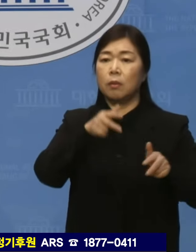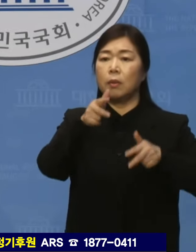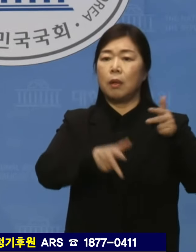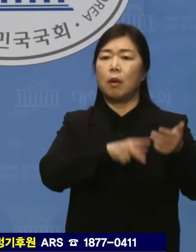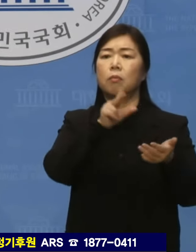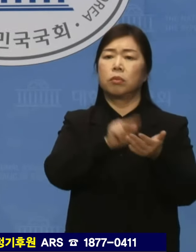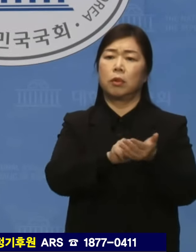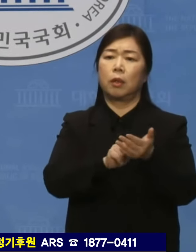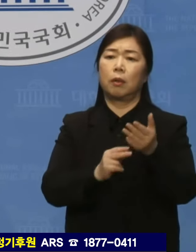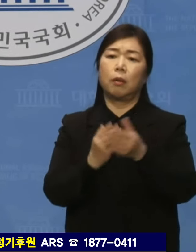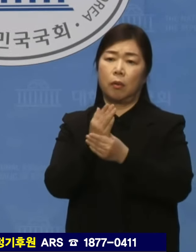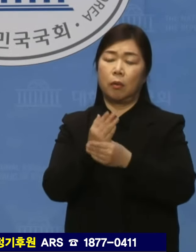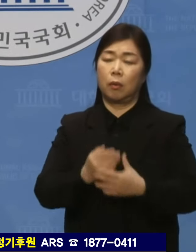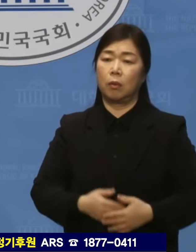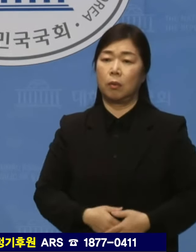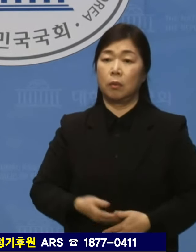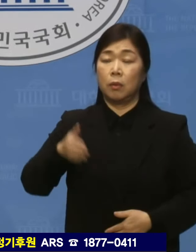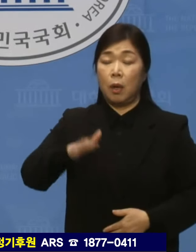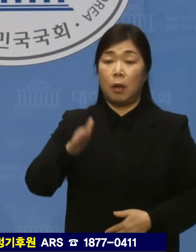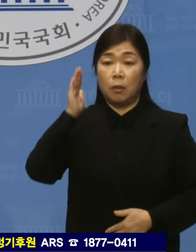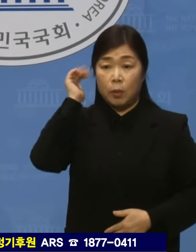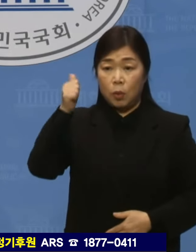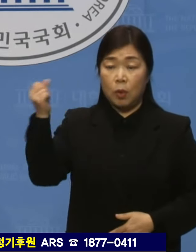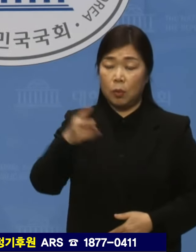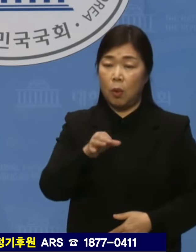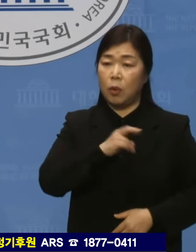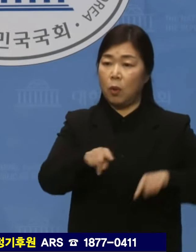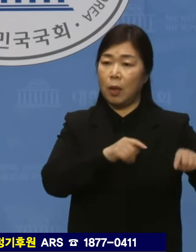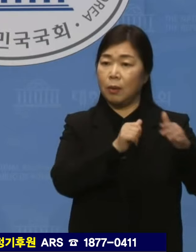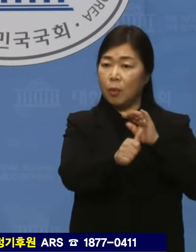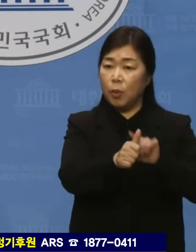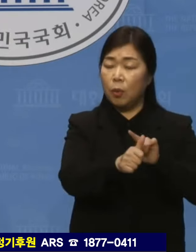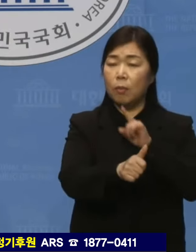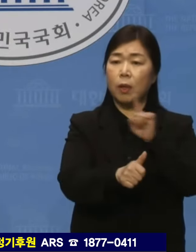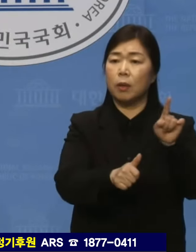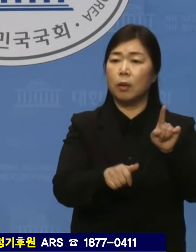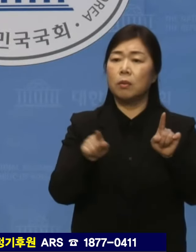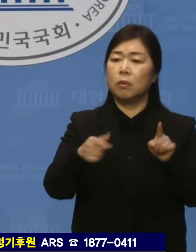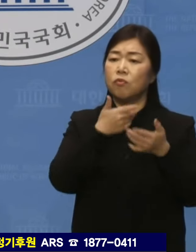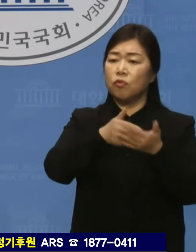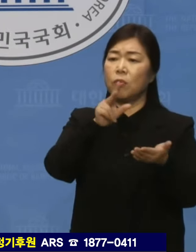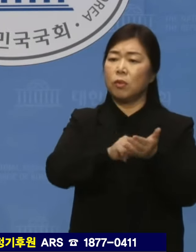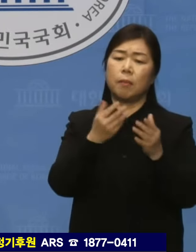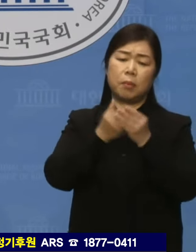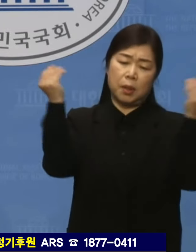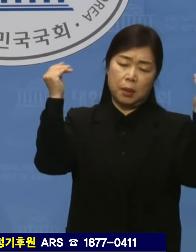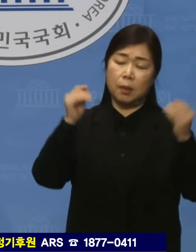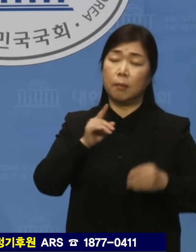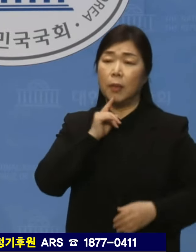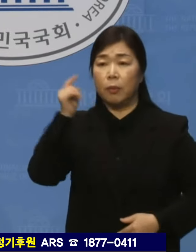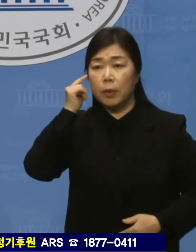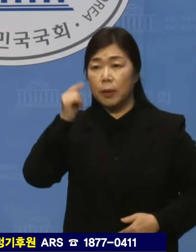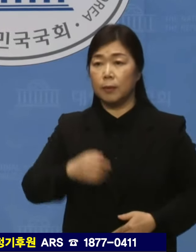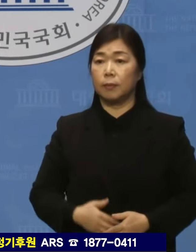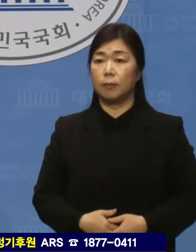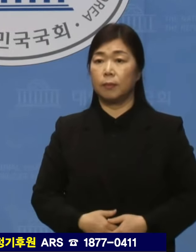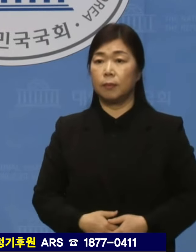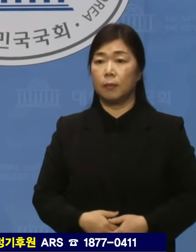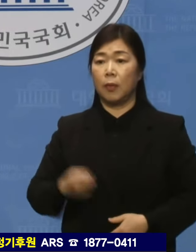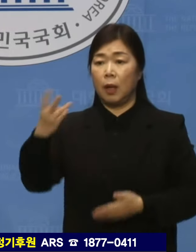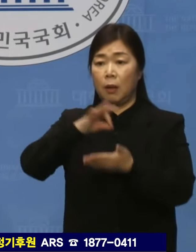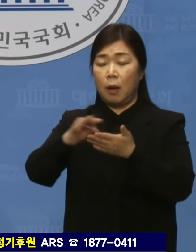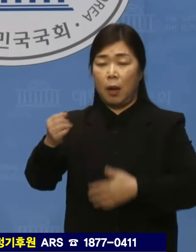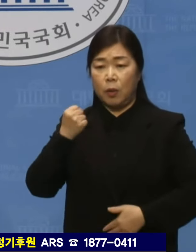대통령과 여당 대표라는 사람이 이런 중대한 문제를 외면하겠다니 어처구니가 없습니다. 재생에너지